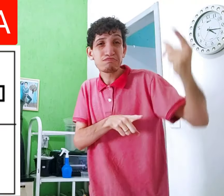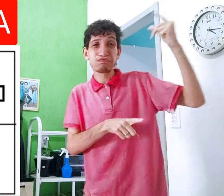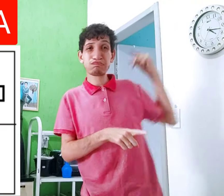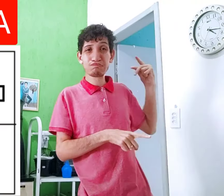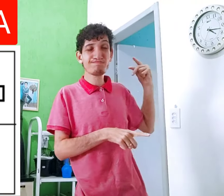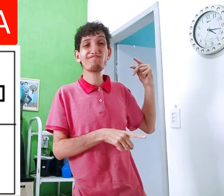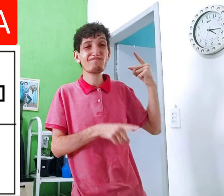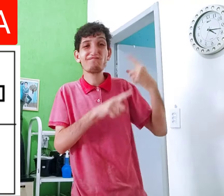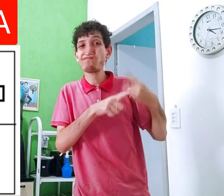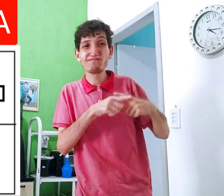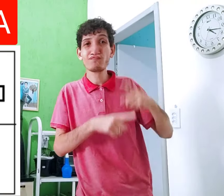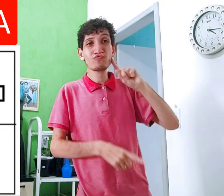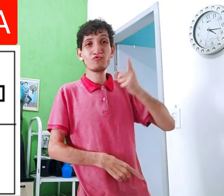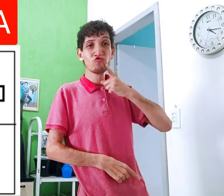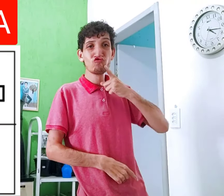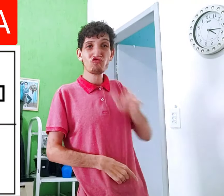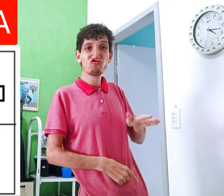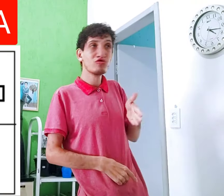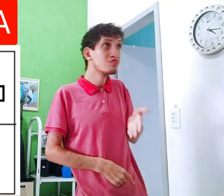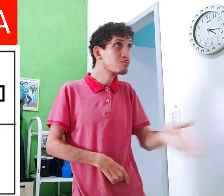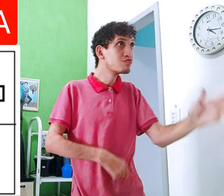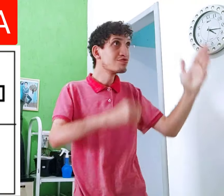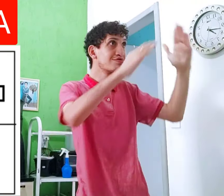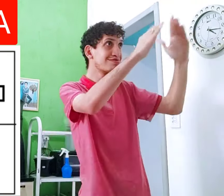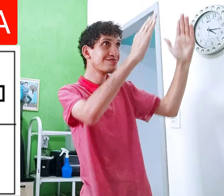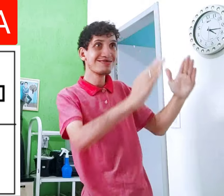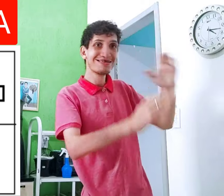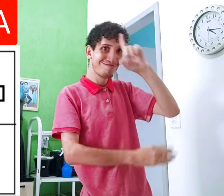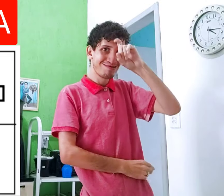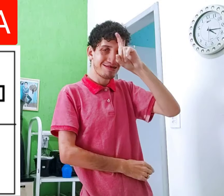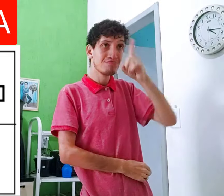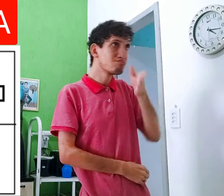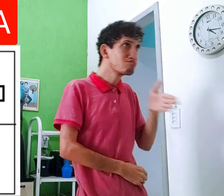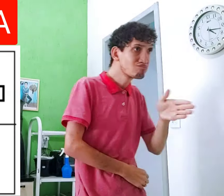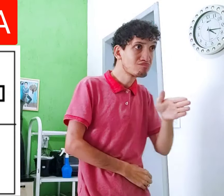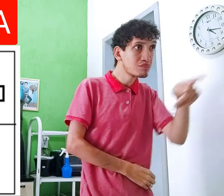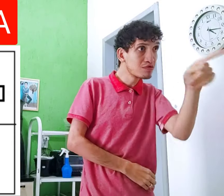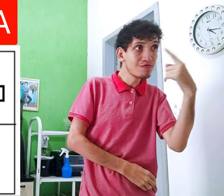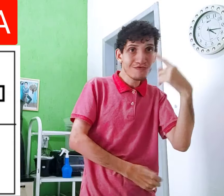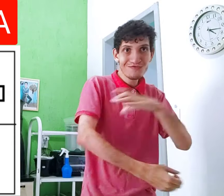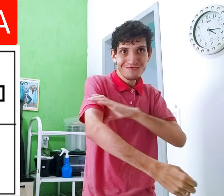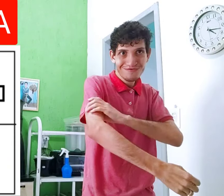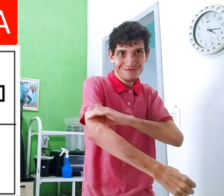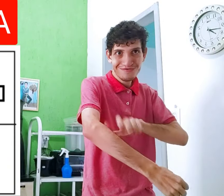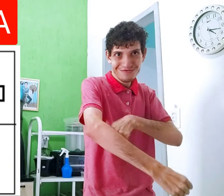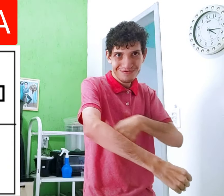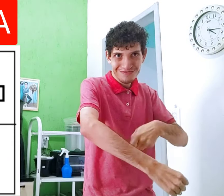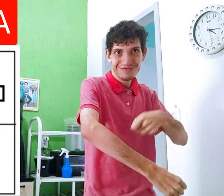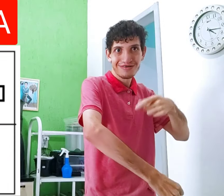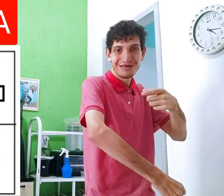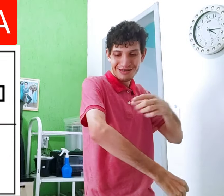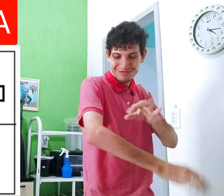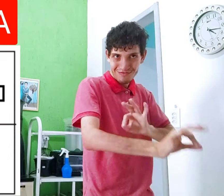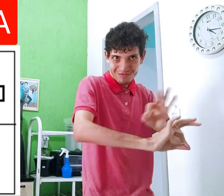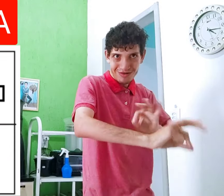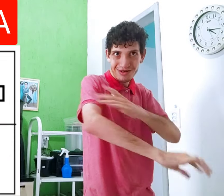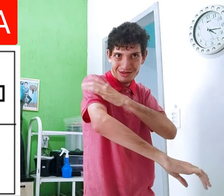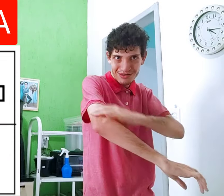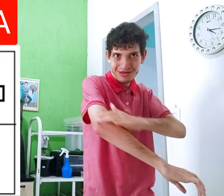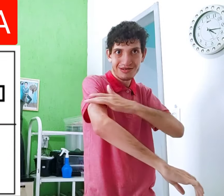é um sinal antigo, porque surdos foram no hospital e viram se preparando